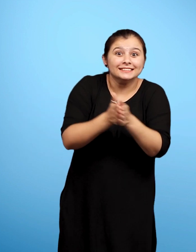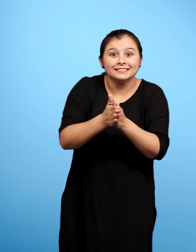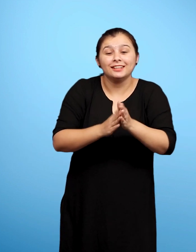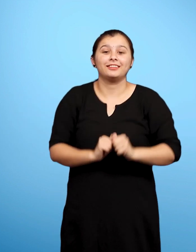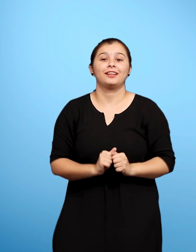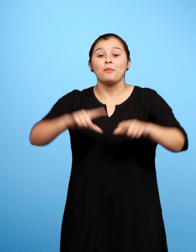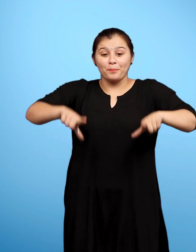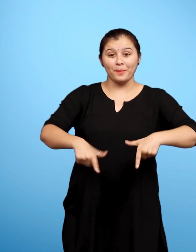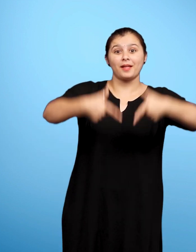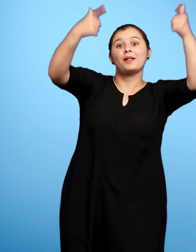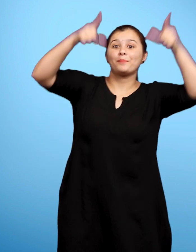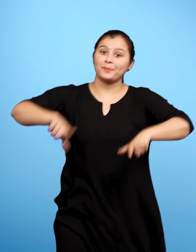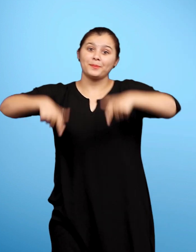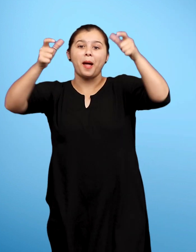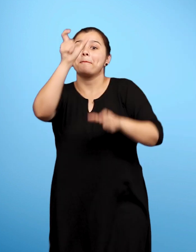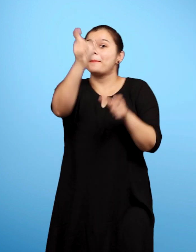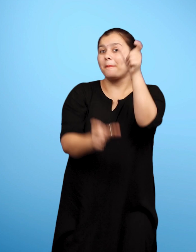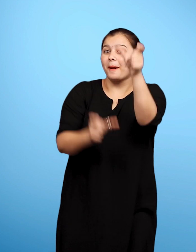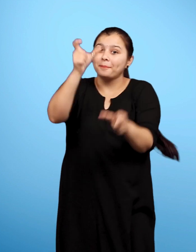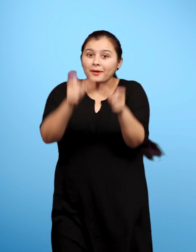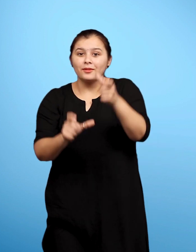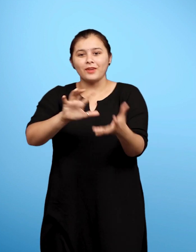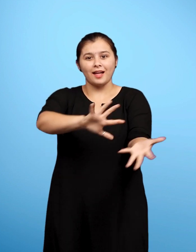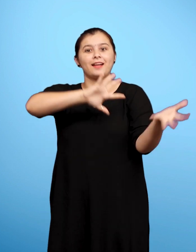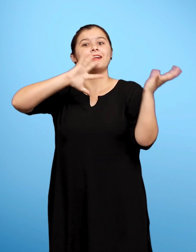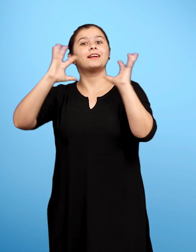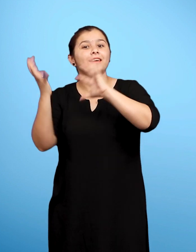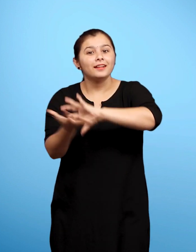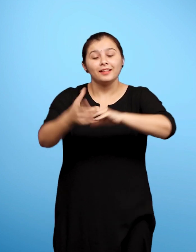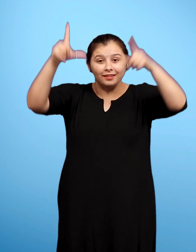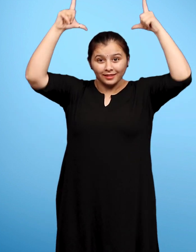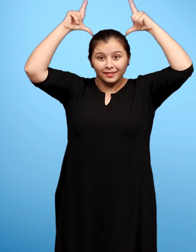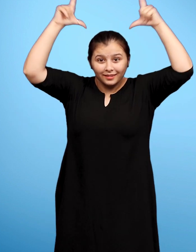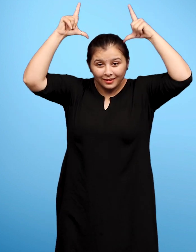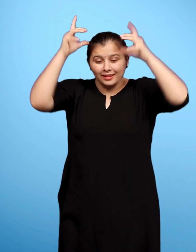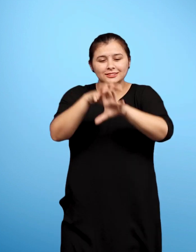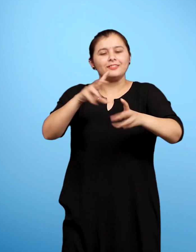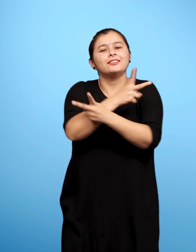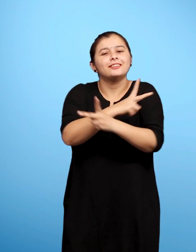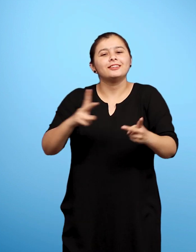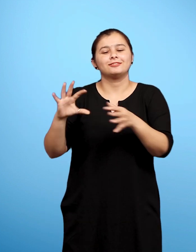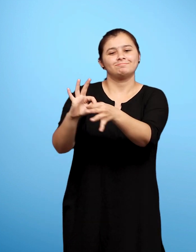इस कवीता में एक बाल सुलब कौतुक है कवी ने जानवर और जंगल से